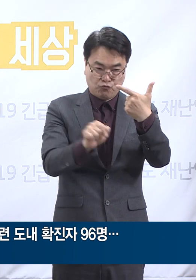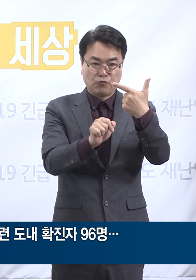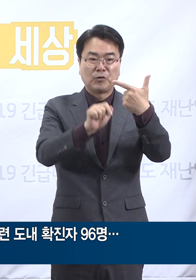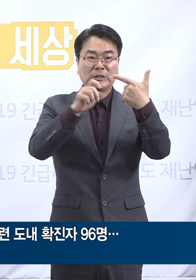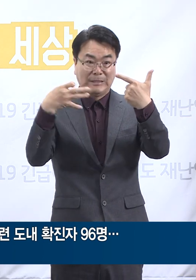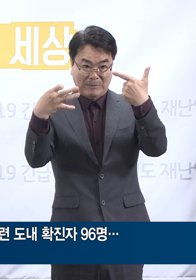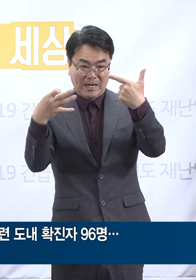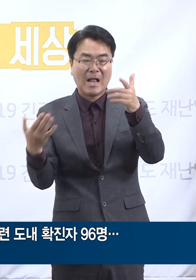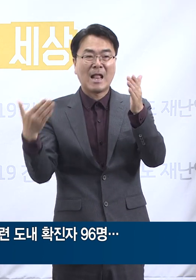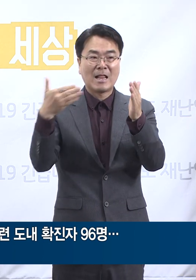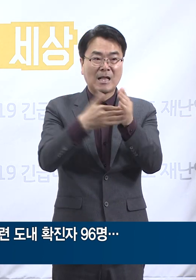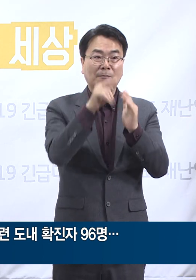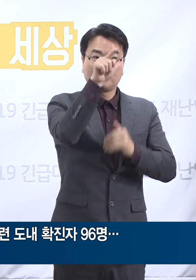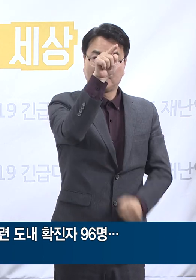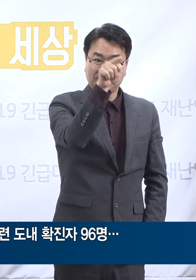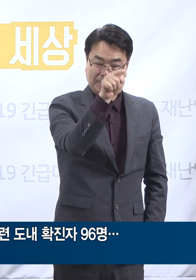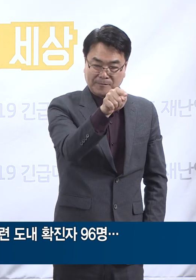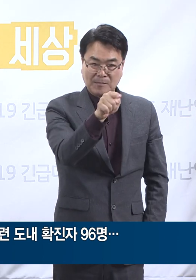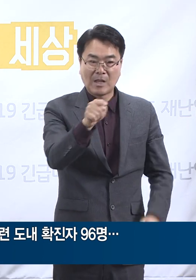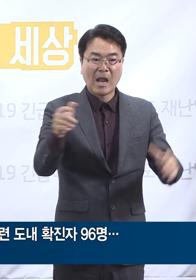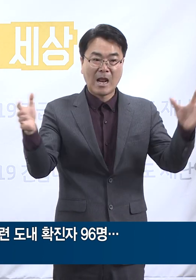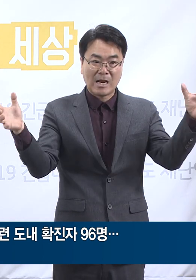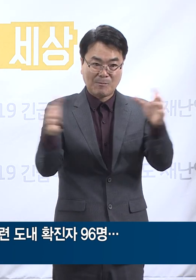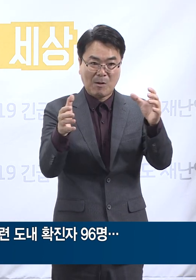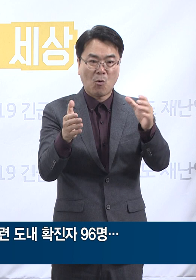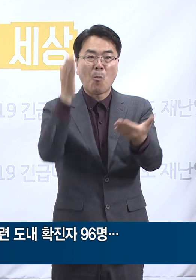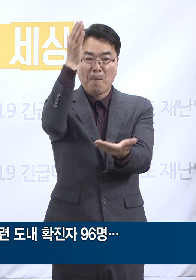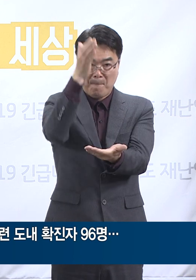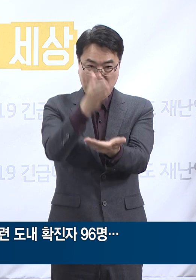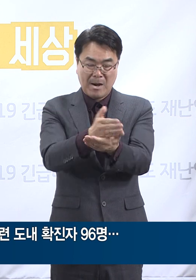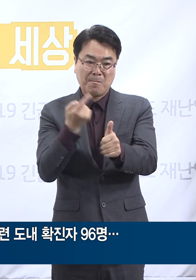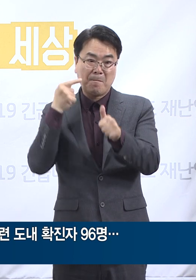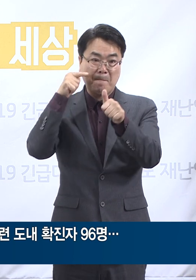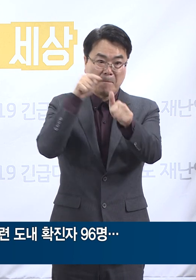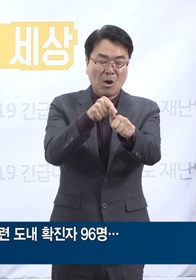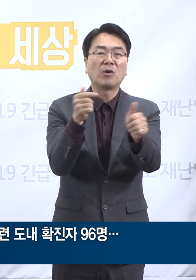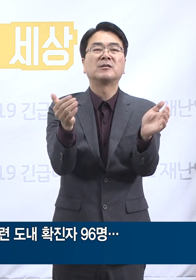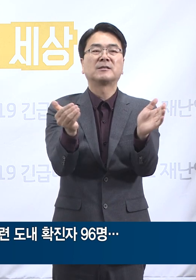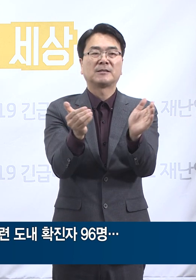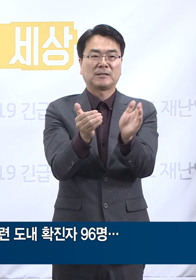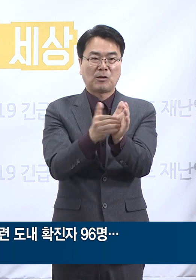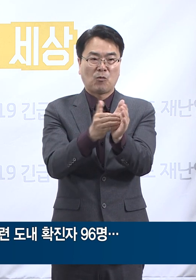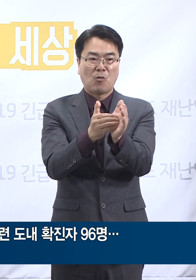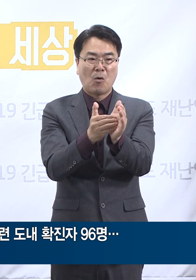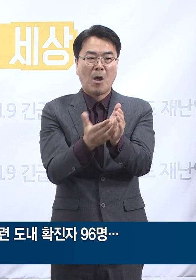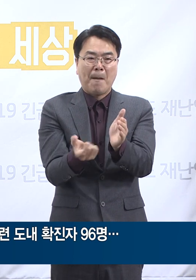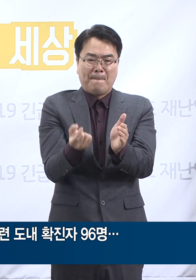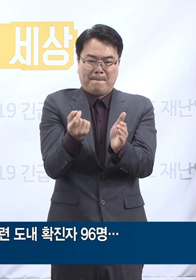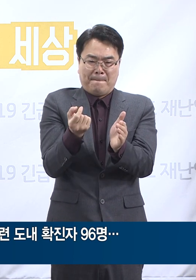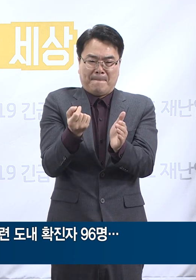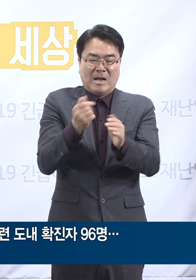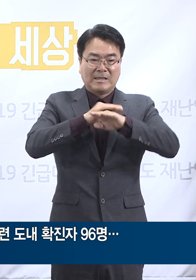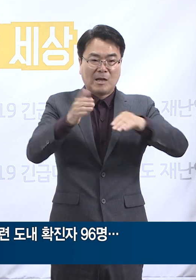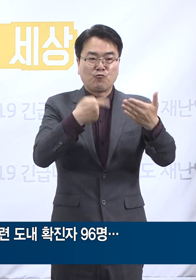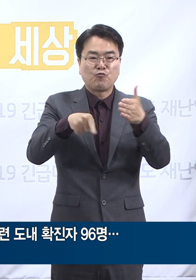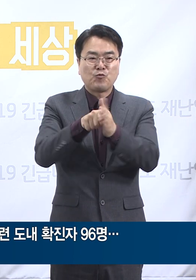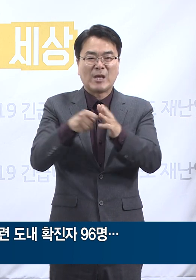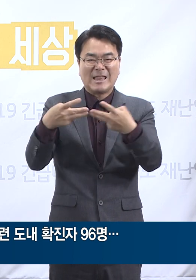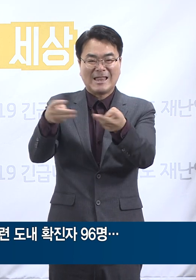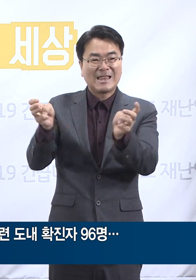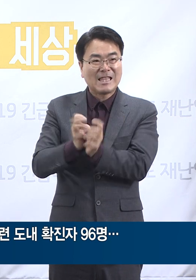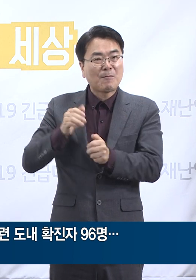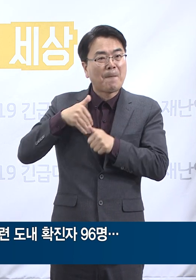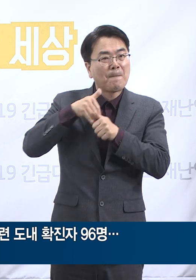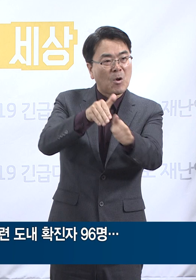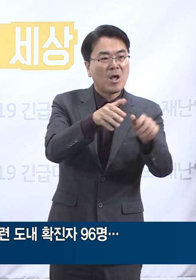2주간 해당 시설 내 집합금지 행정명령을 발동하였으며 직각대응팀을 파견하여 지속적으로 심층역학조사를